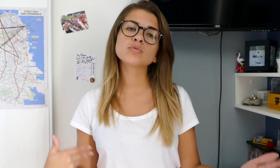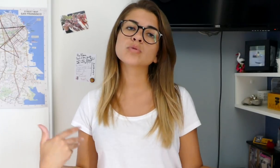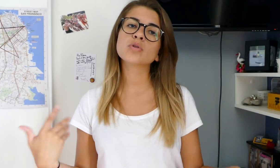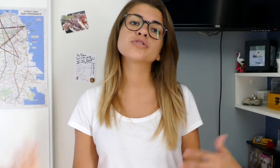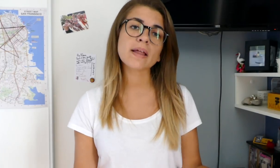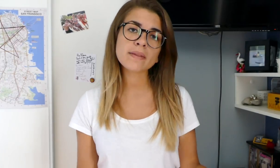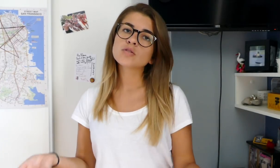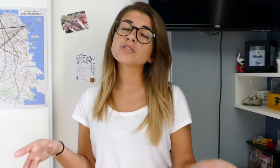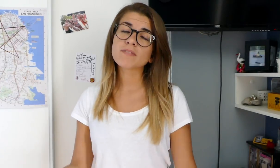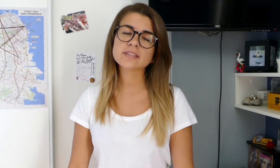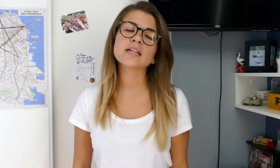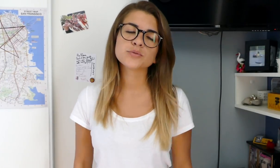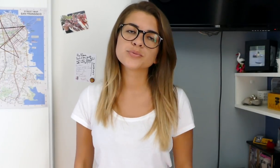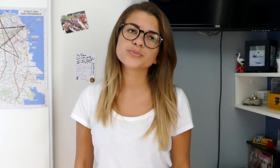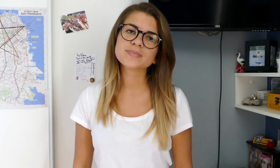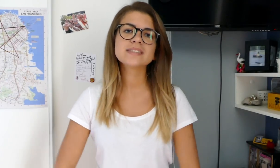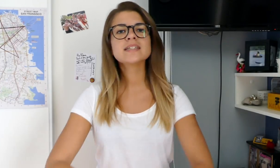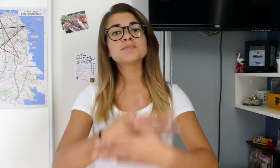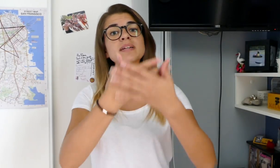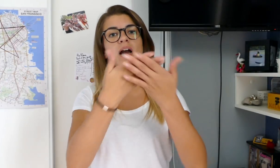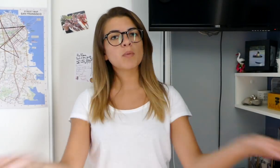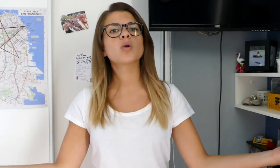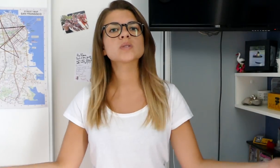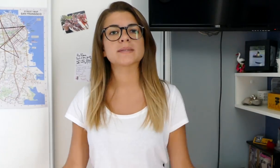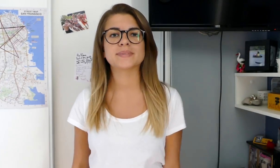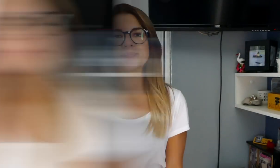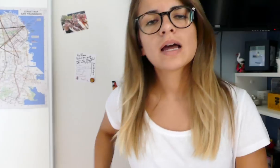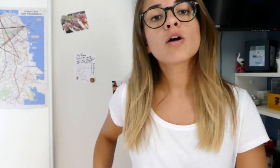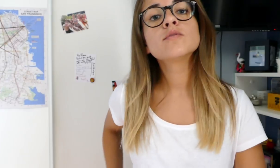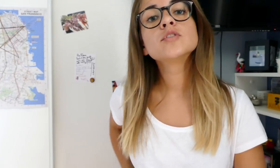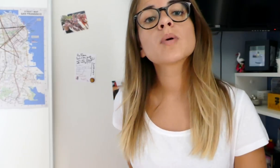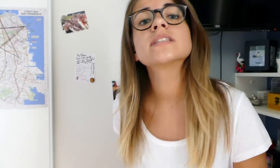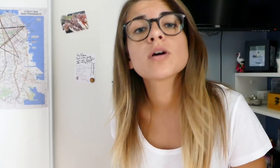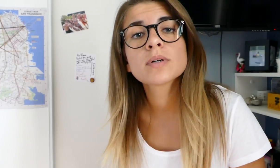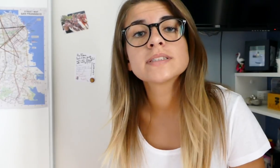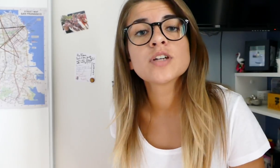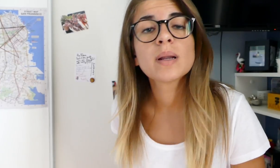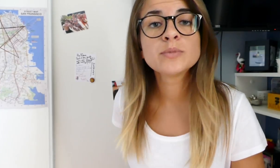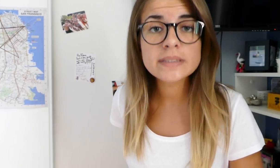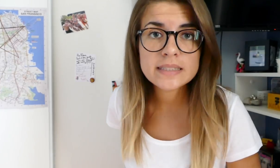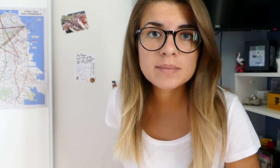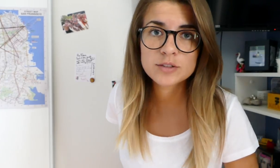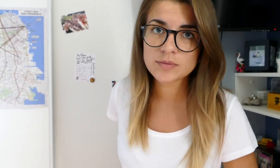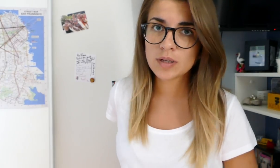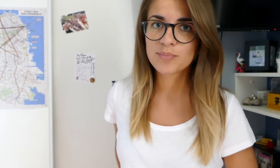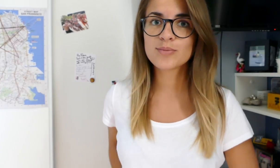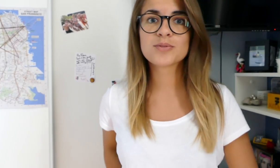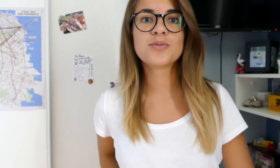une autre chaîne, que j'ai faite là-dessus, qui explique vraiment le concept. Alors, vous vous demandez sûrement si j'aime la musique ? Et bien, je vais vous répondre que